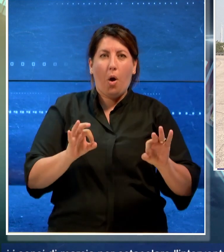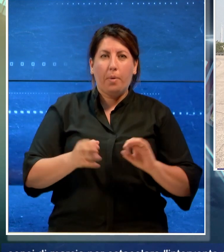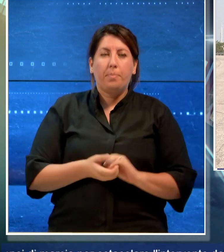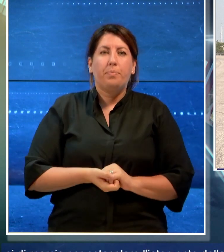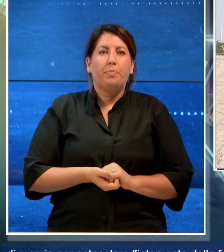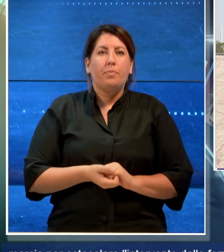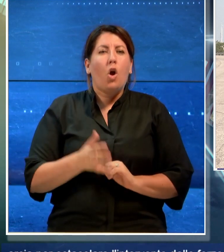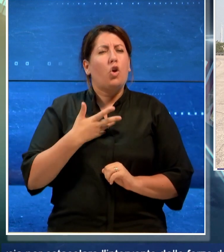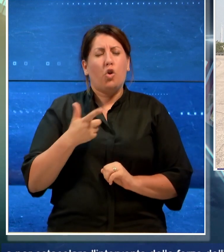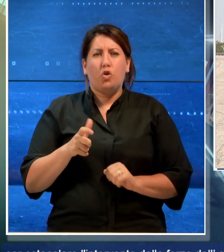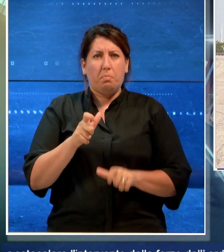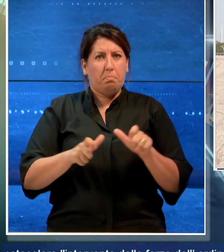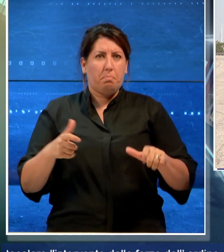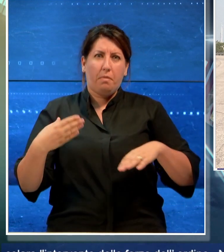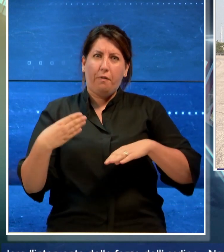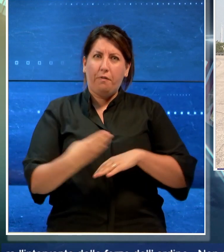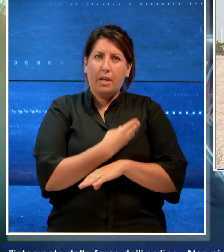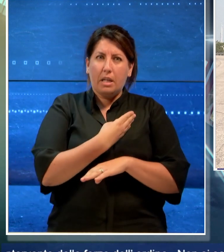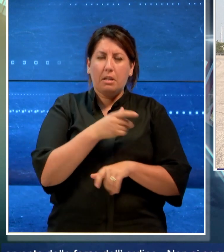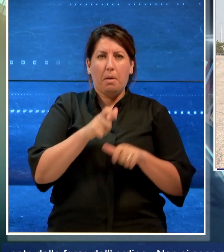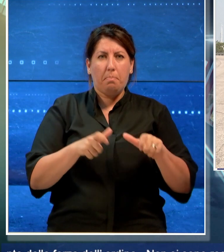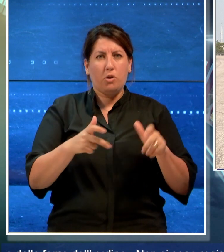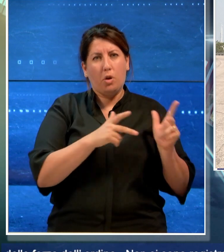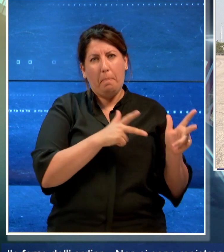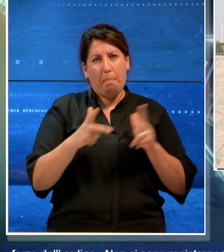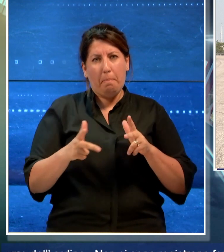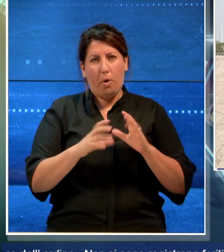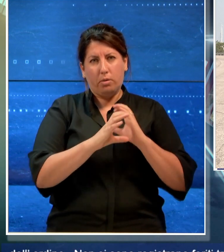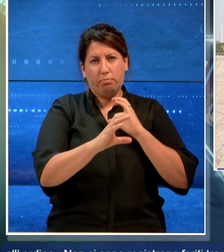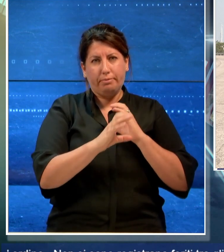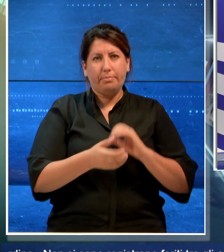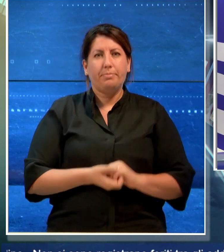sono registrati feriti tra gli addetti al trasporto dei valori.